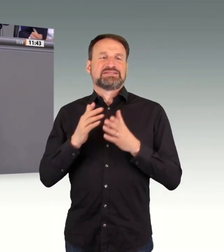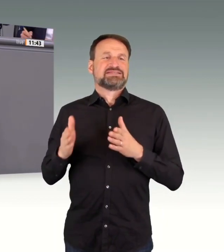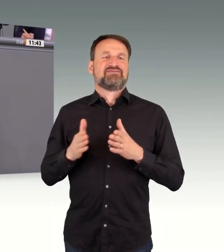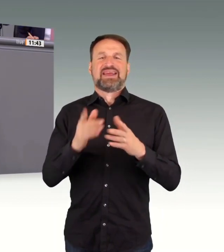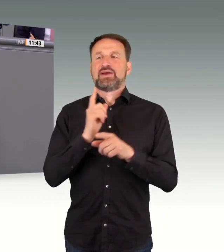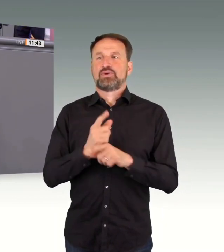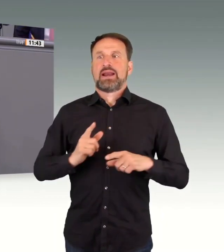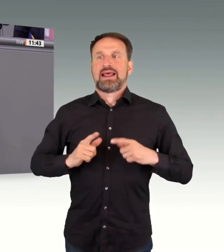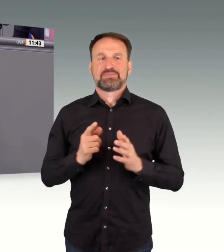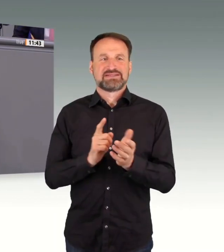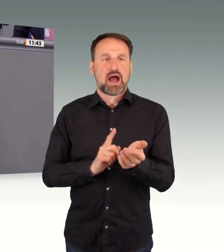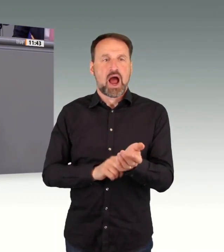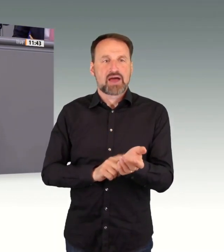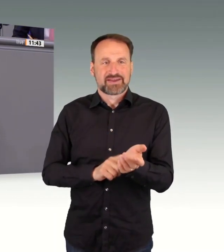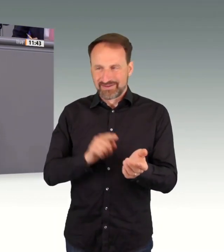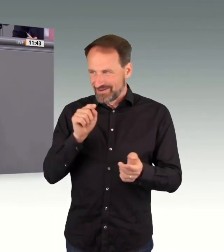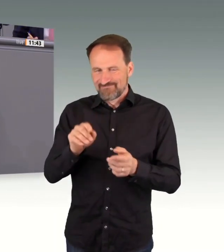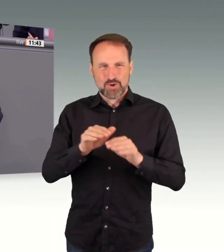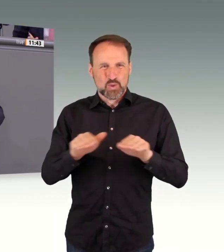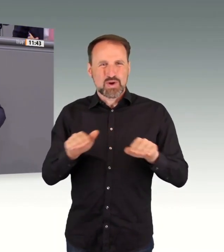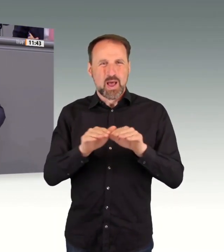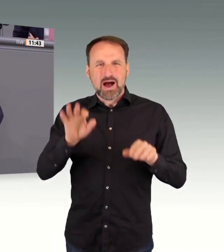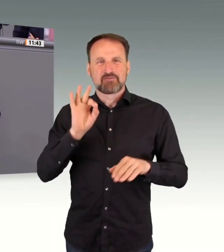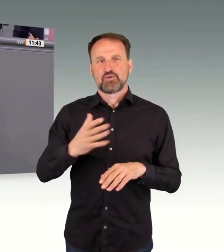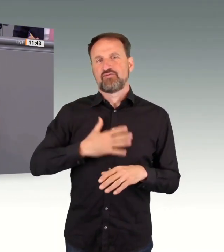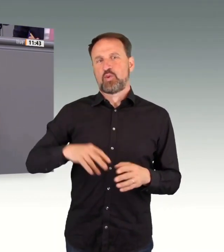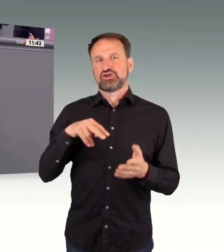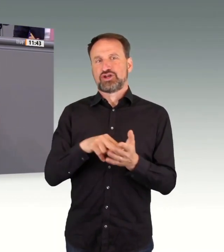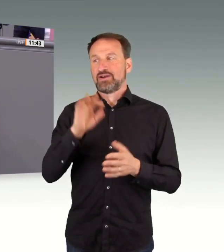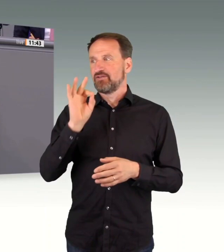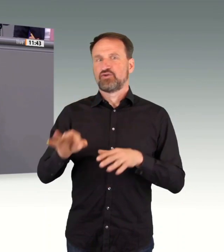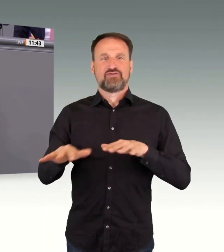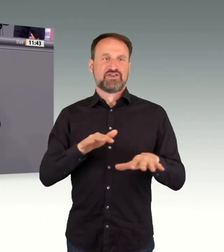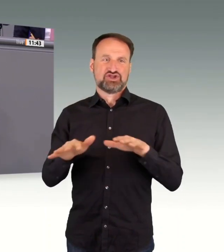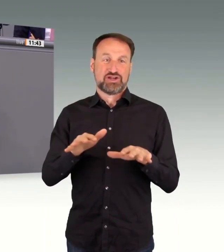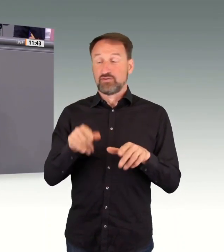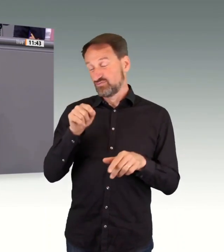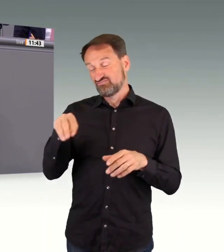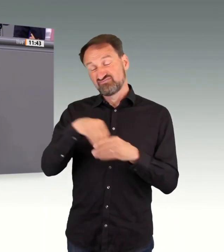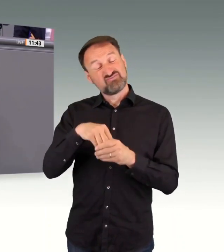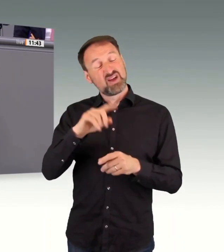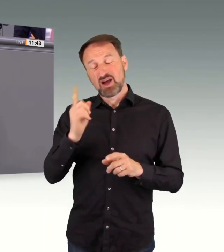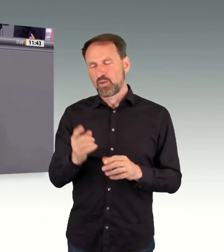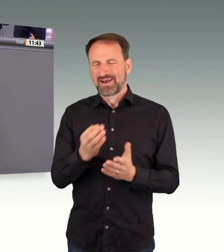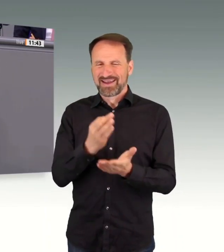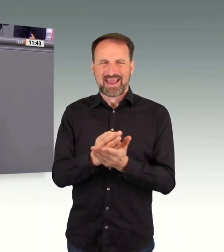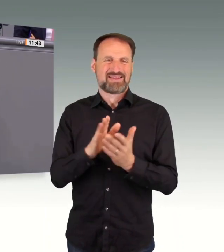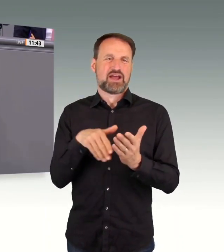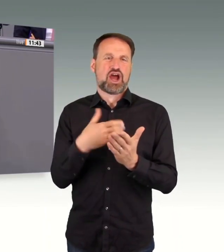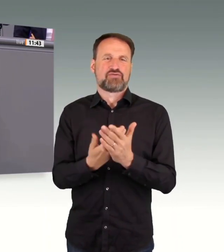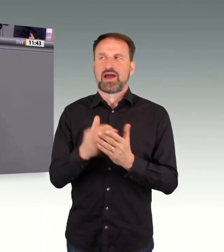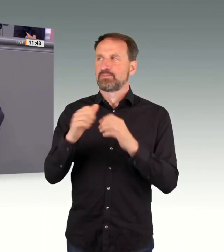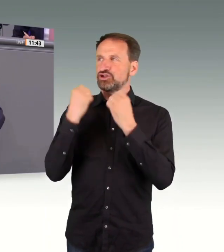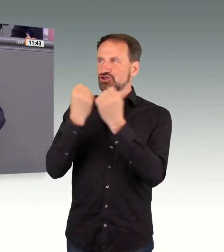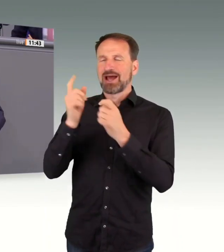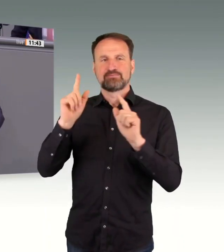Und sie gehören natürlich zu den Kernaufgaben des Staates, dafür zu sorgen, sie zu erhalten, sie